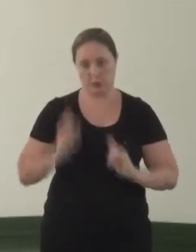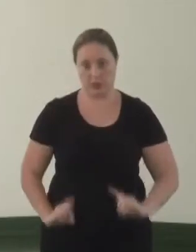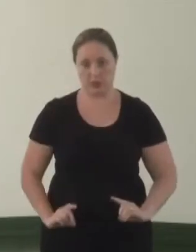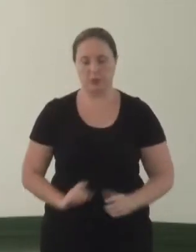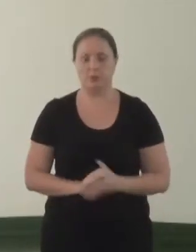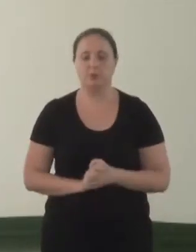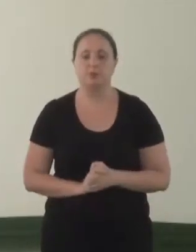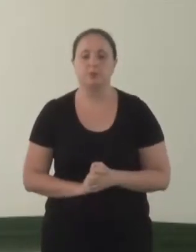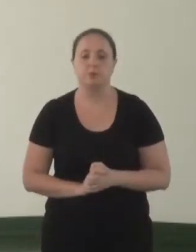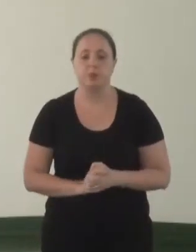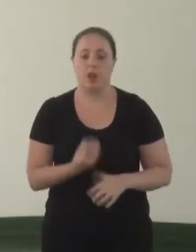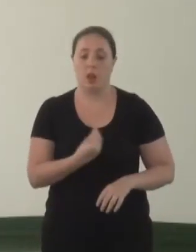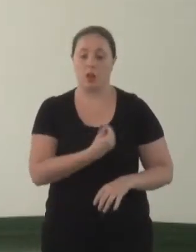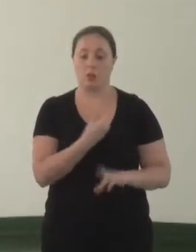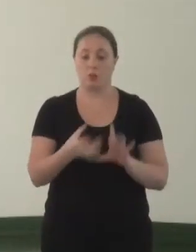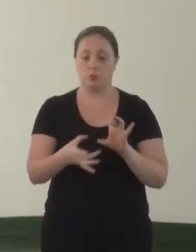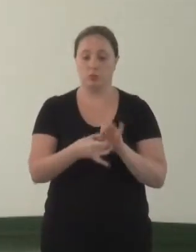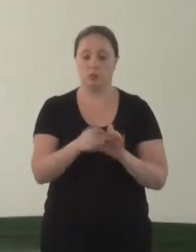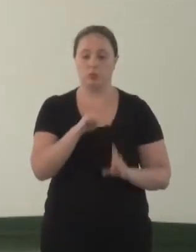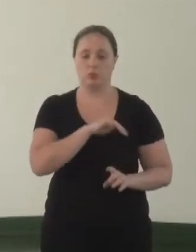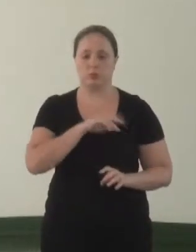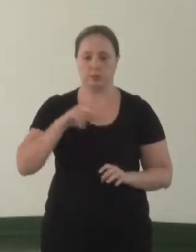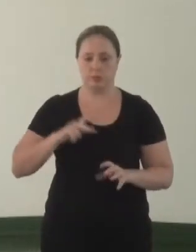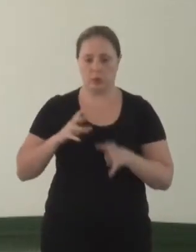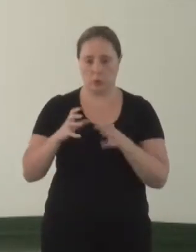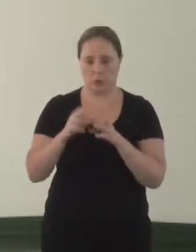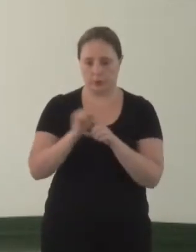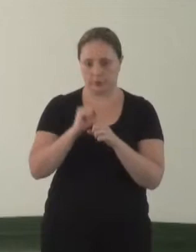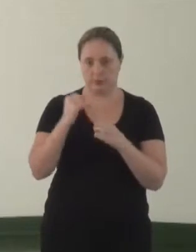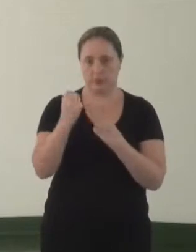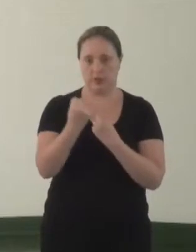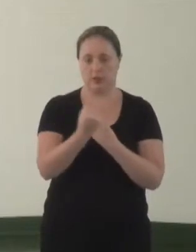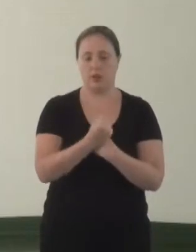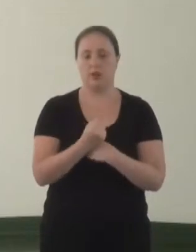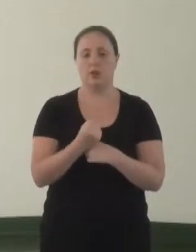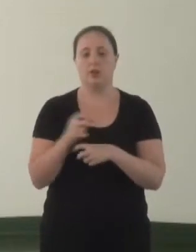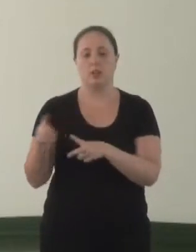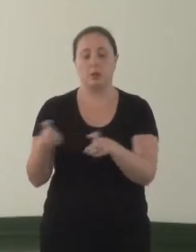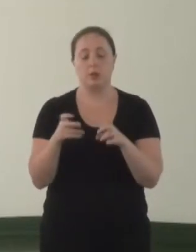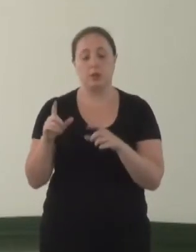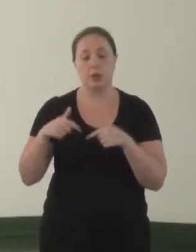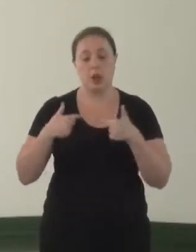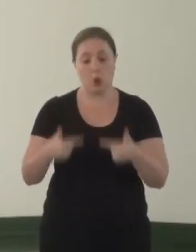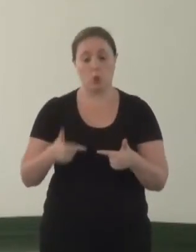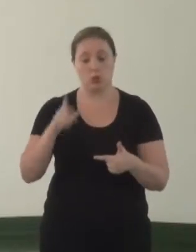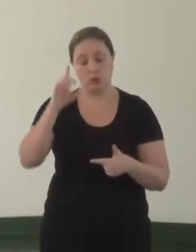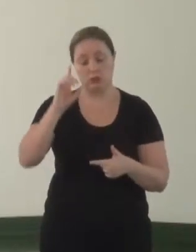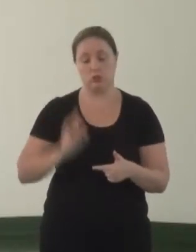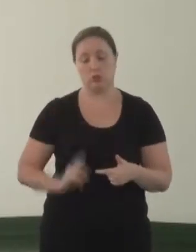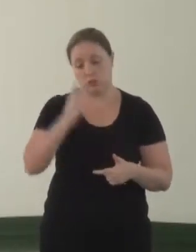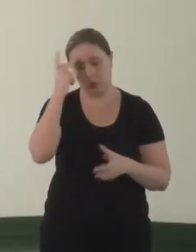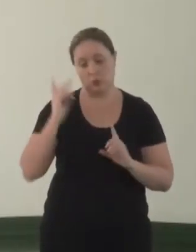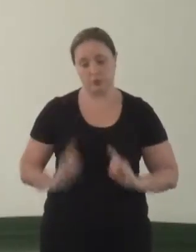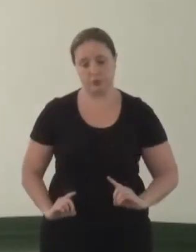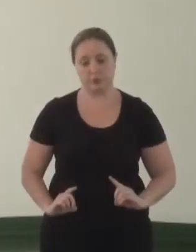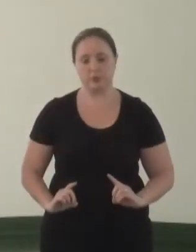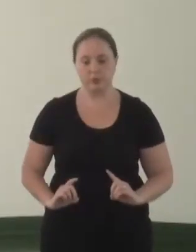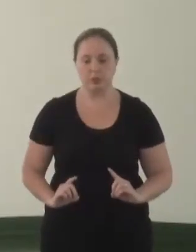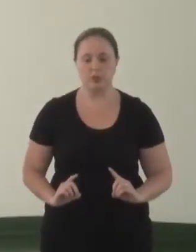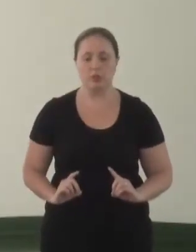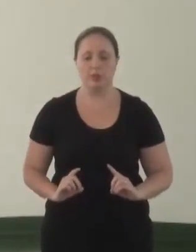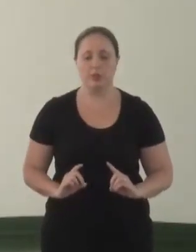A atuação conjunta entre o Ministério Público e os movimentos sociais na busca da unidade na luta pelos direitos da pessoa com deficiência,